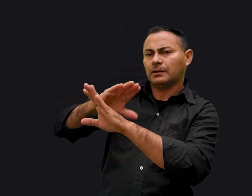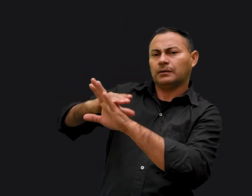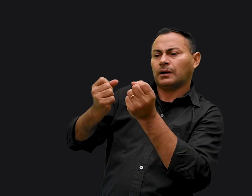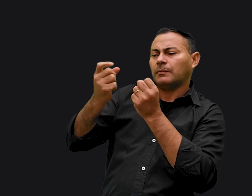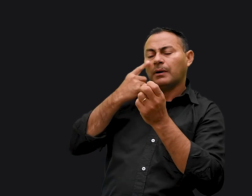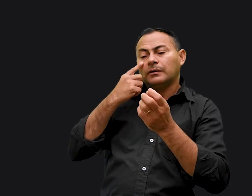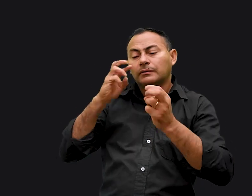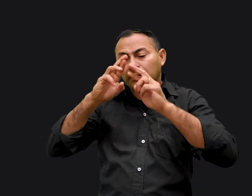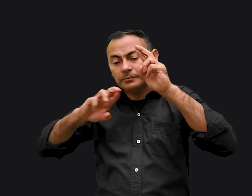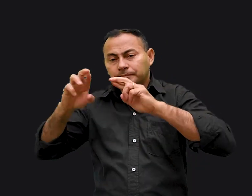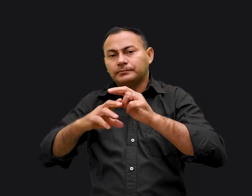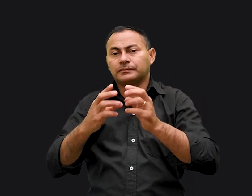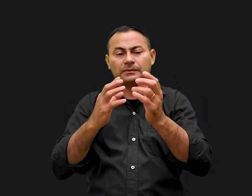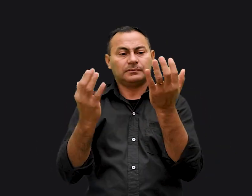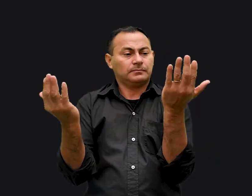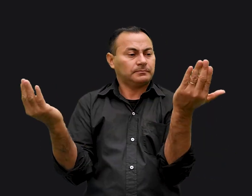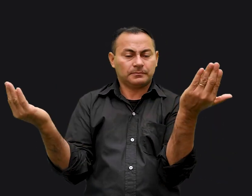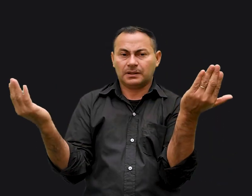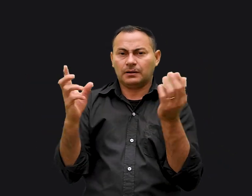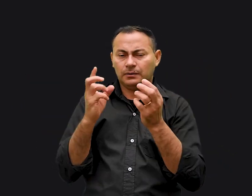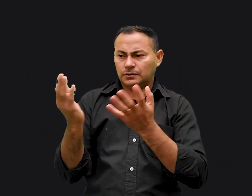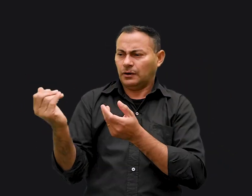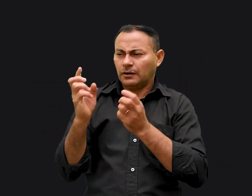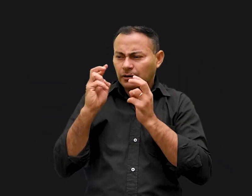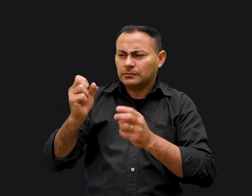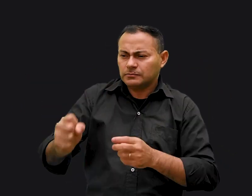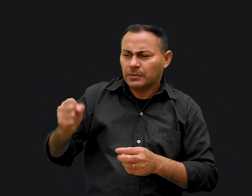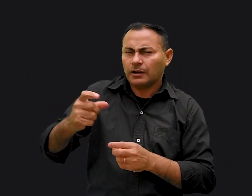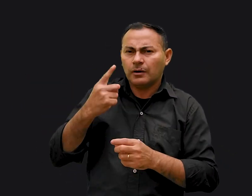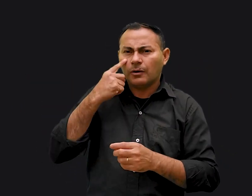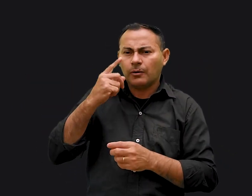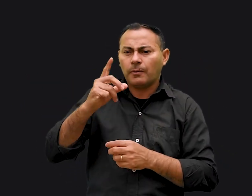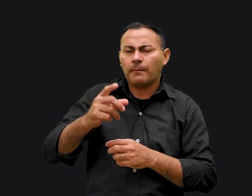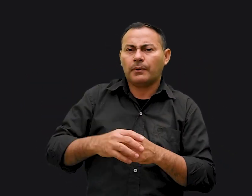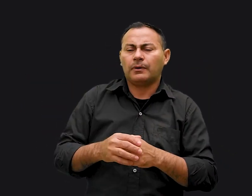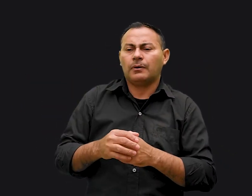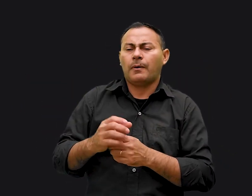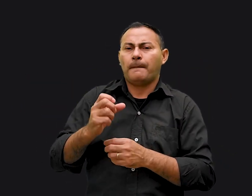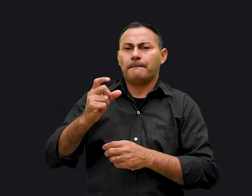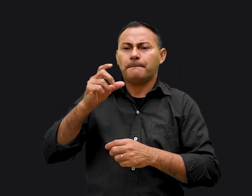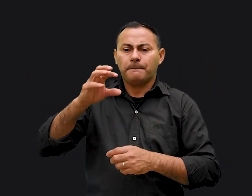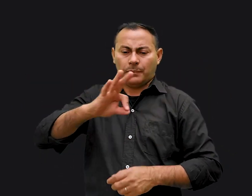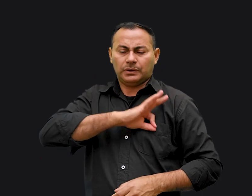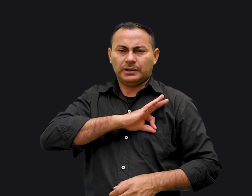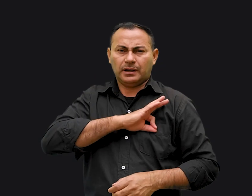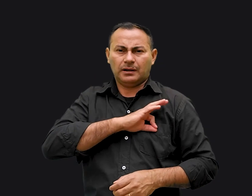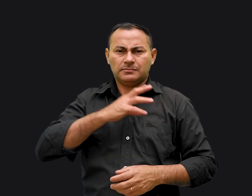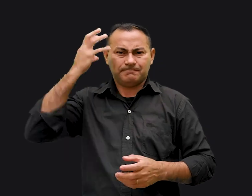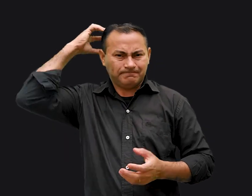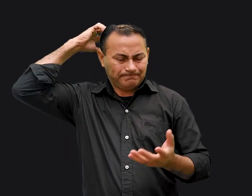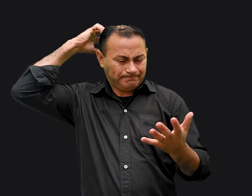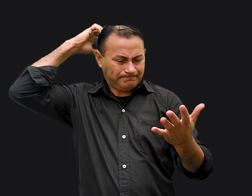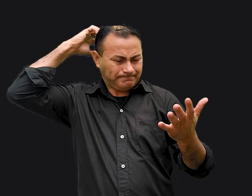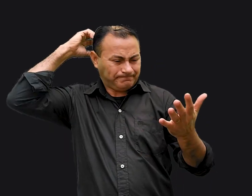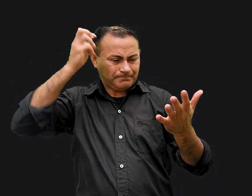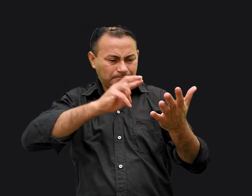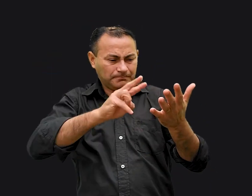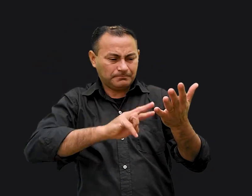inspecioná-la Pelo espelho retrovisor o jovem pastor pôde ver o policial Coçando a cabeça enquanto lia as observações da carteira